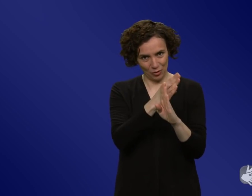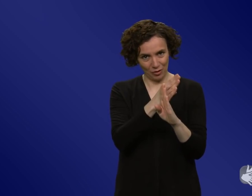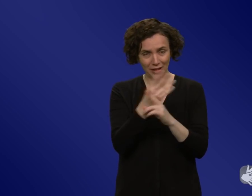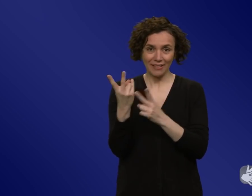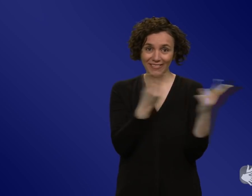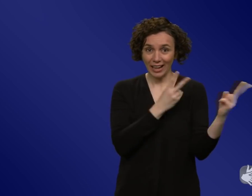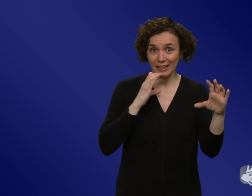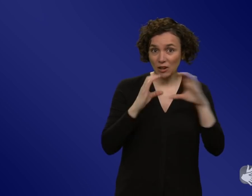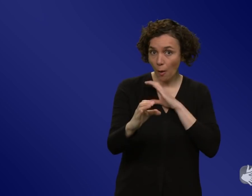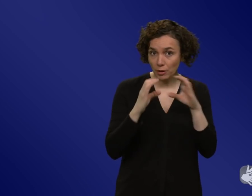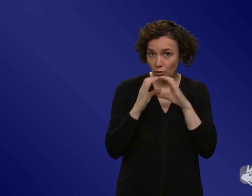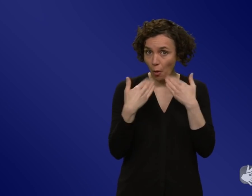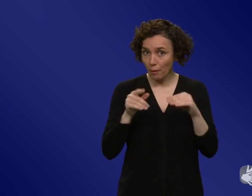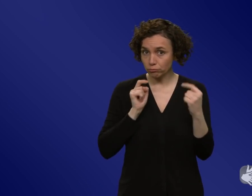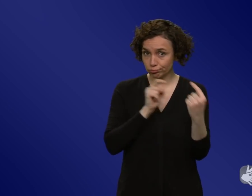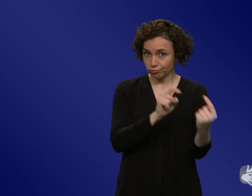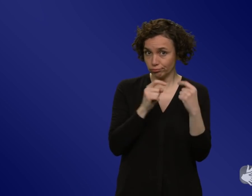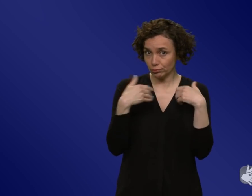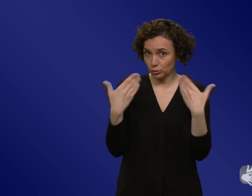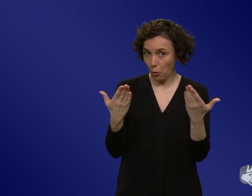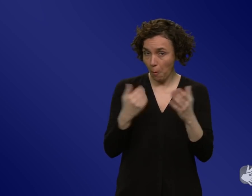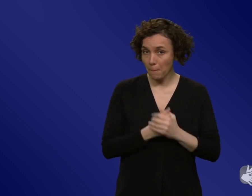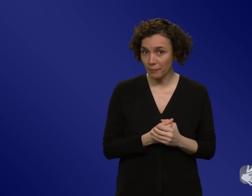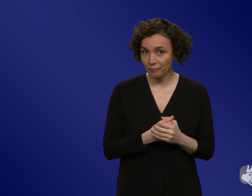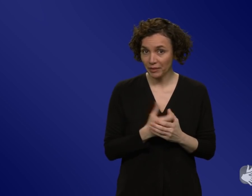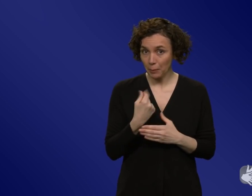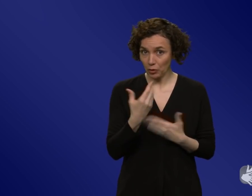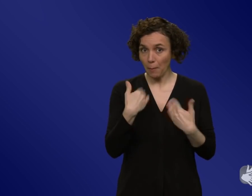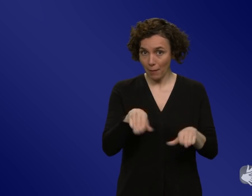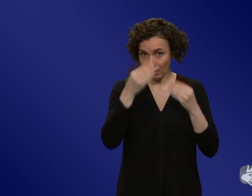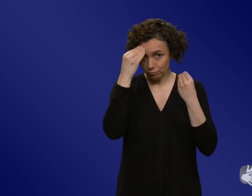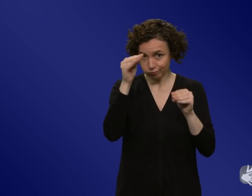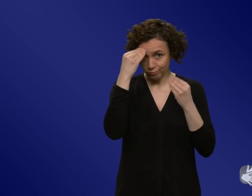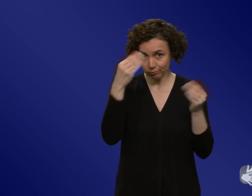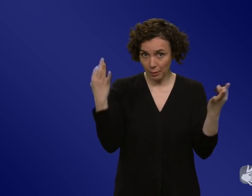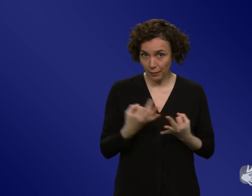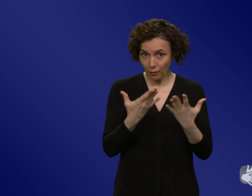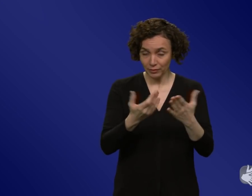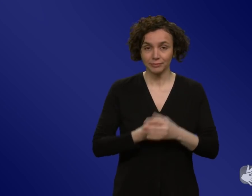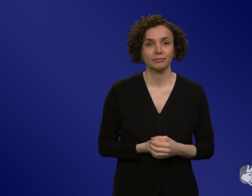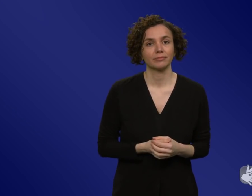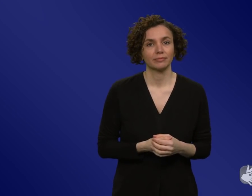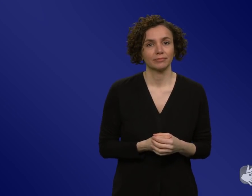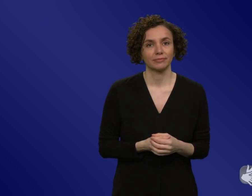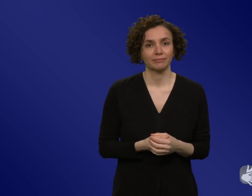Gegenüber auch ein bisschen mehr fragen als Sender einer Information? Das ist der Idealfall, dass wenn ich eine